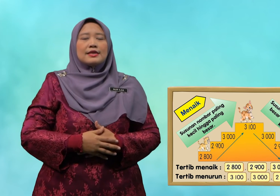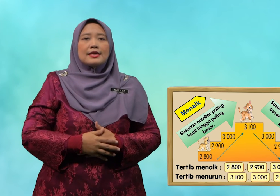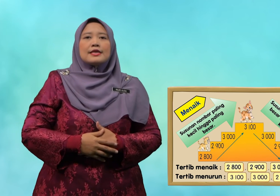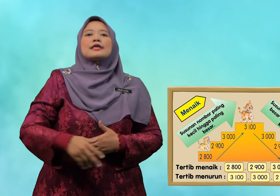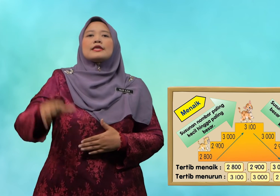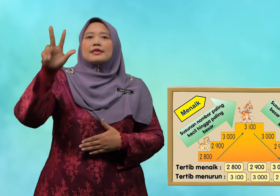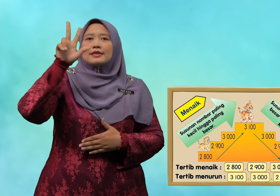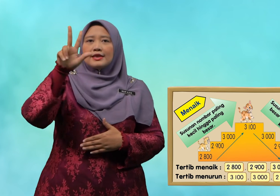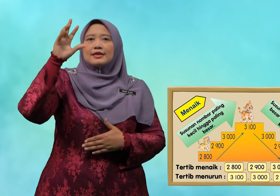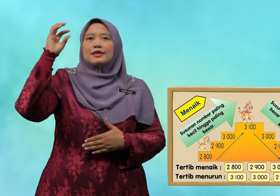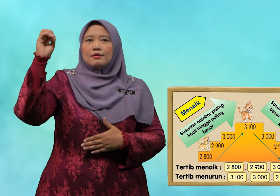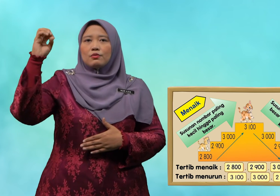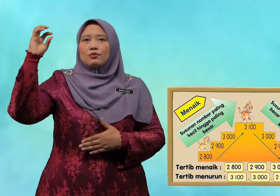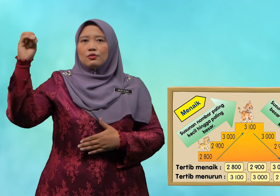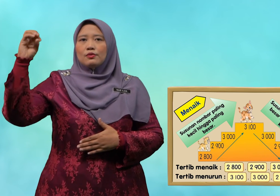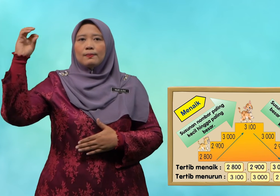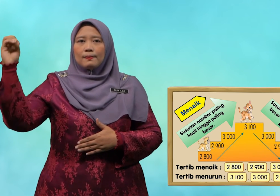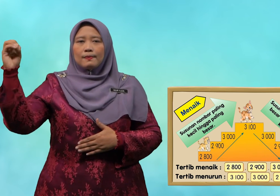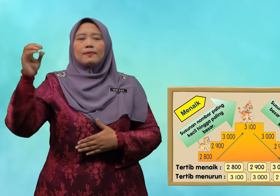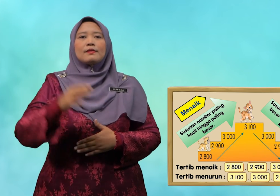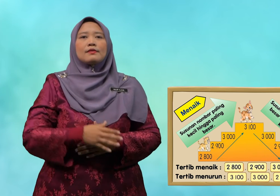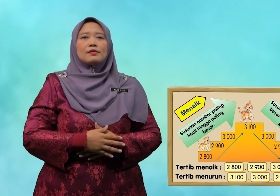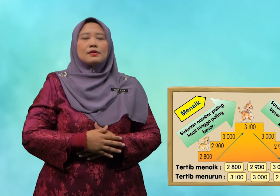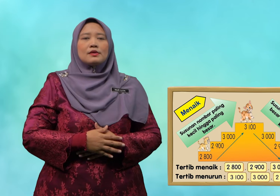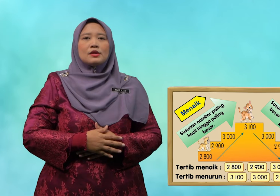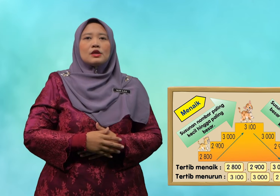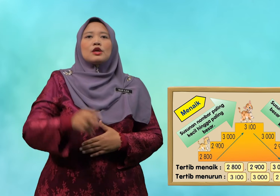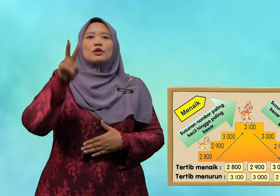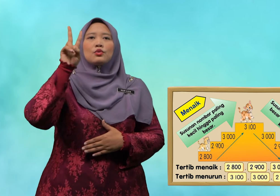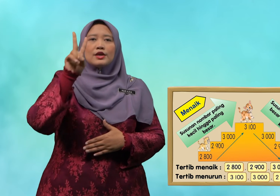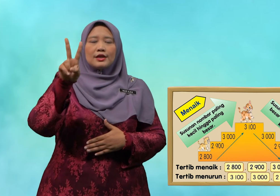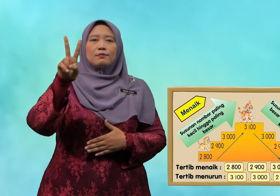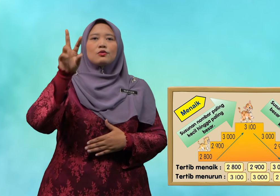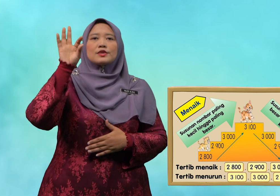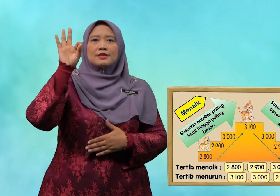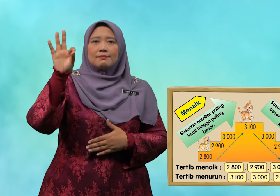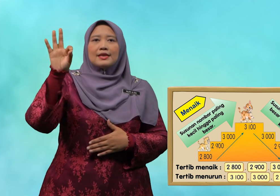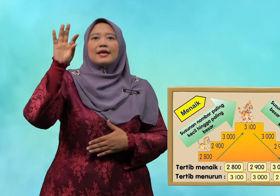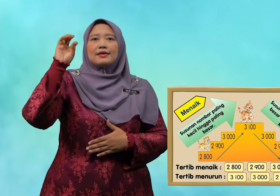3,000 2,900